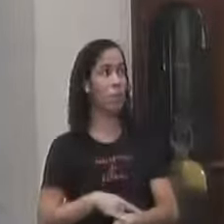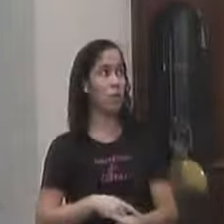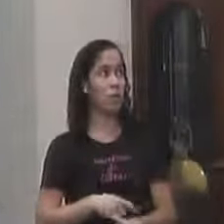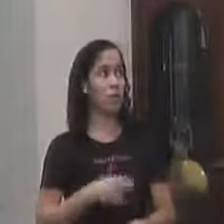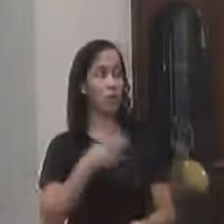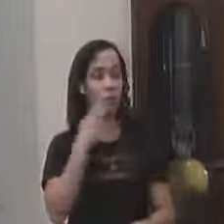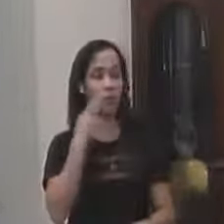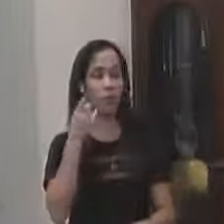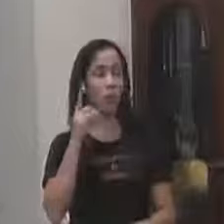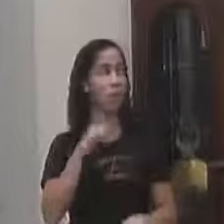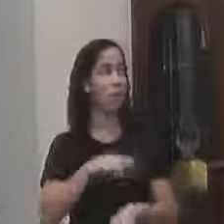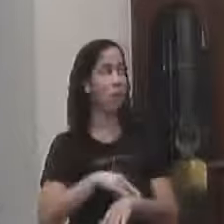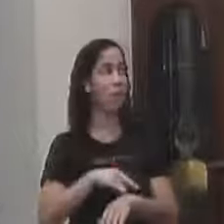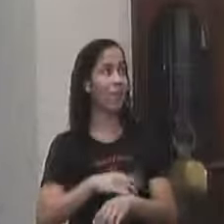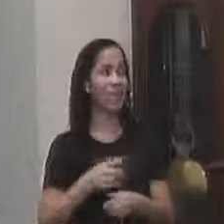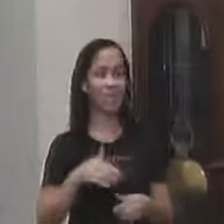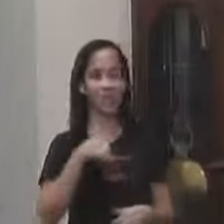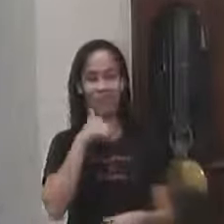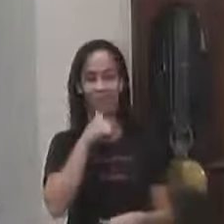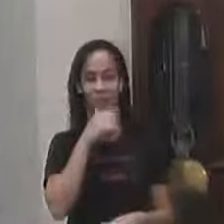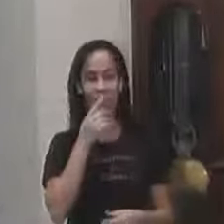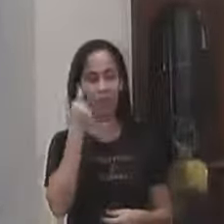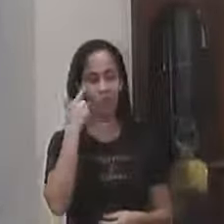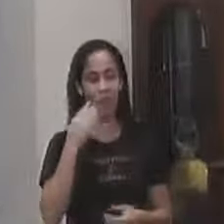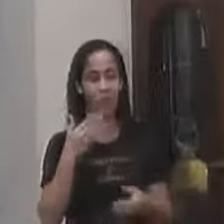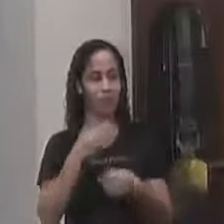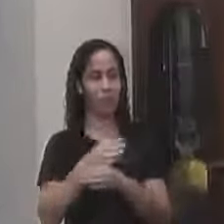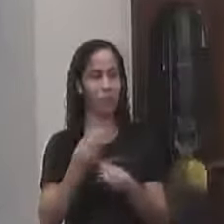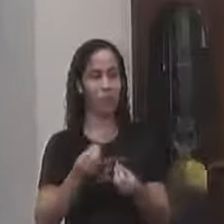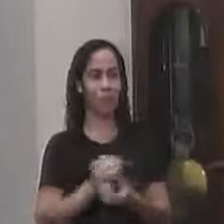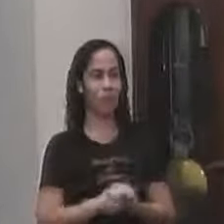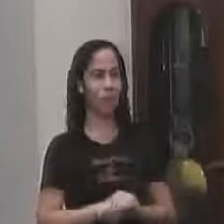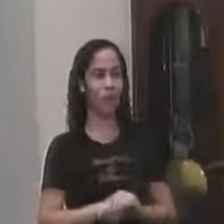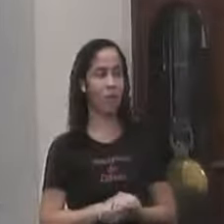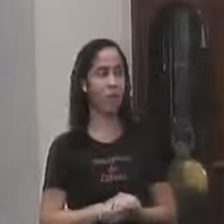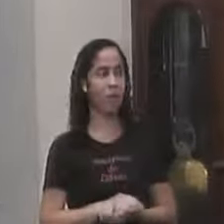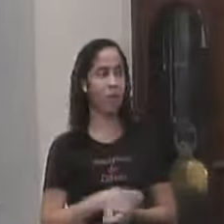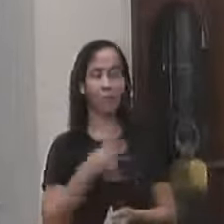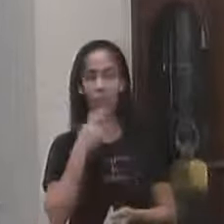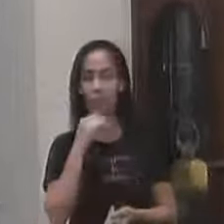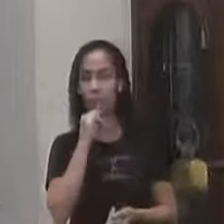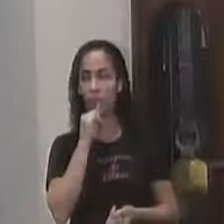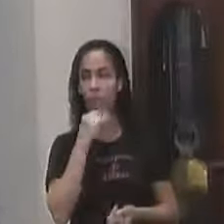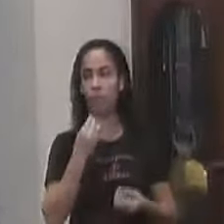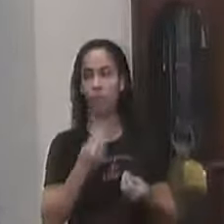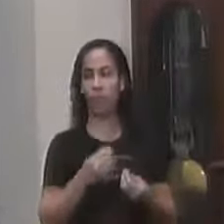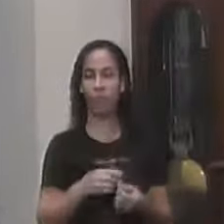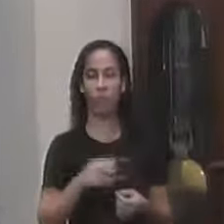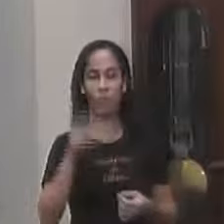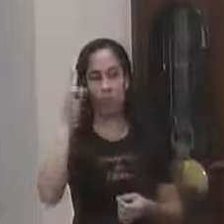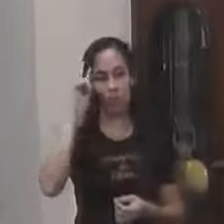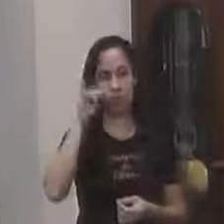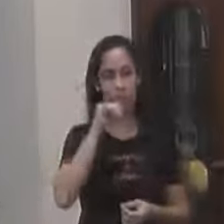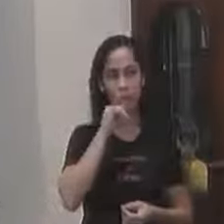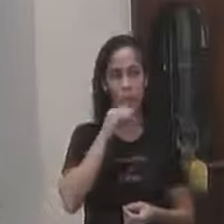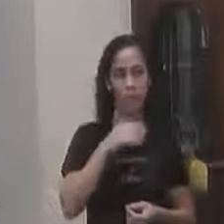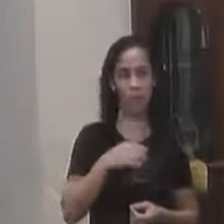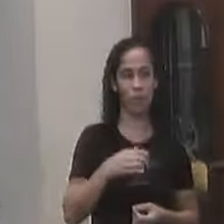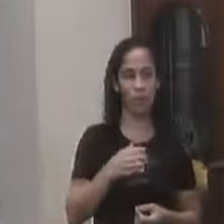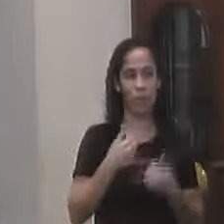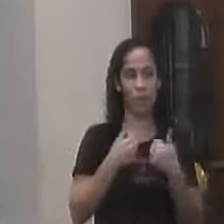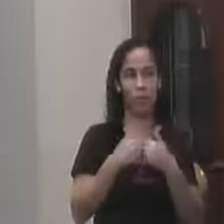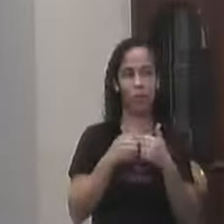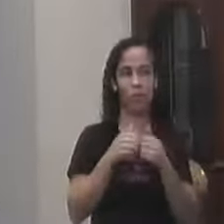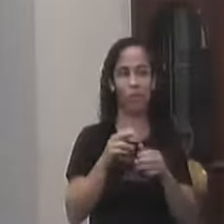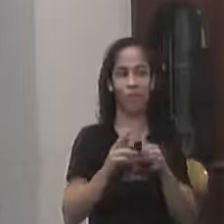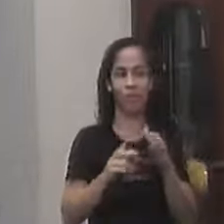Eu estou falando Do banheiro masculino Do banheiro feminino Eu nunca entrei Não sei como é que é Eu vou dar um exemplo Para vocês Eu me lembro Da época Do homens Valença